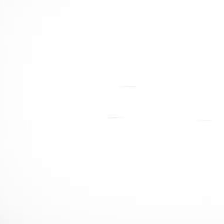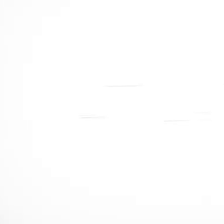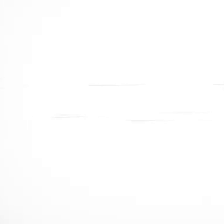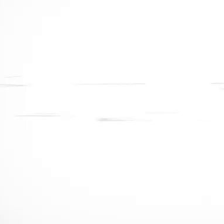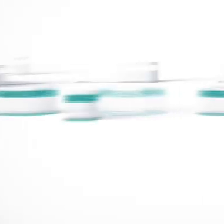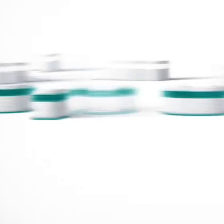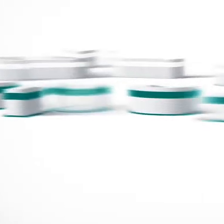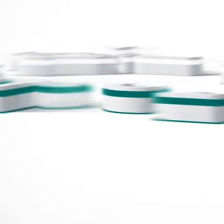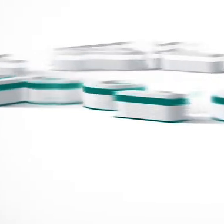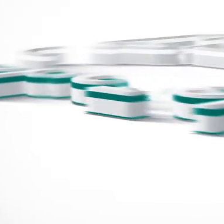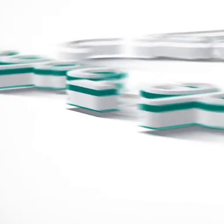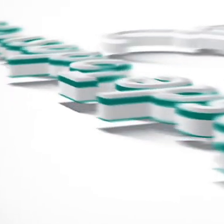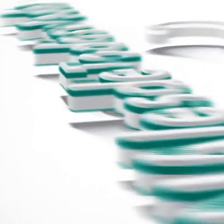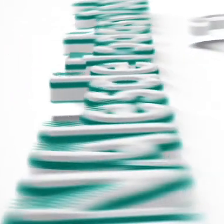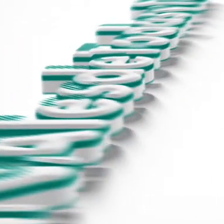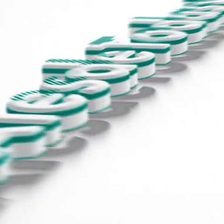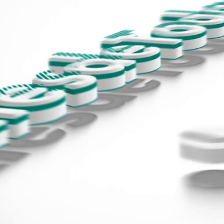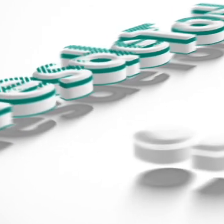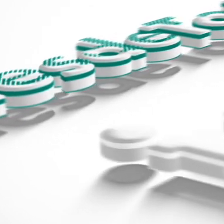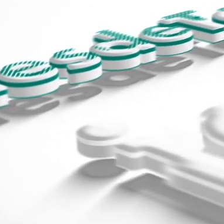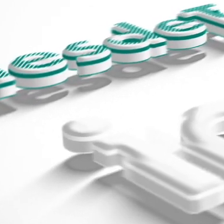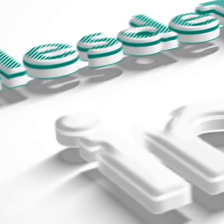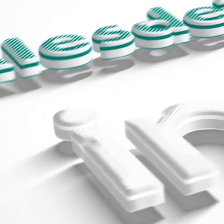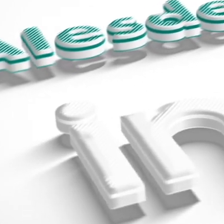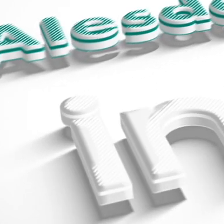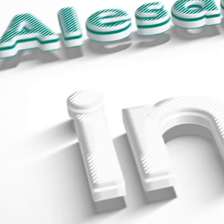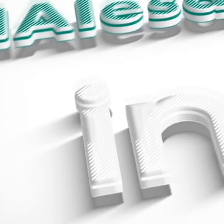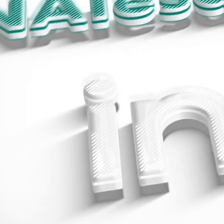tienen. Música